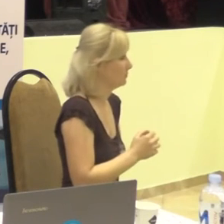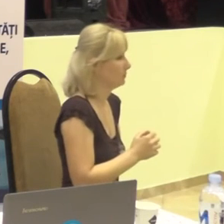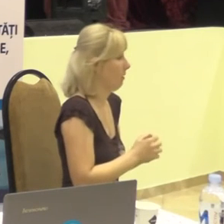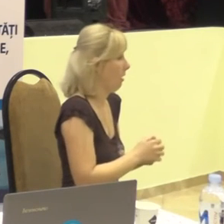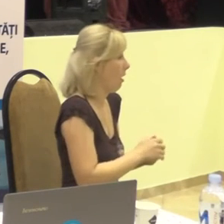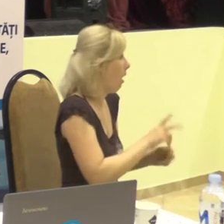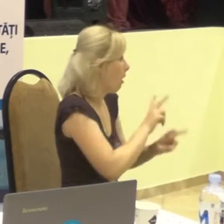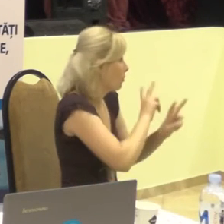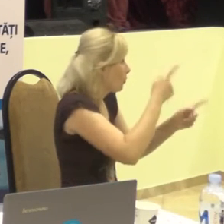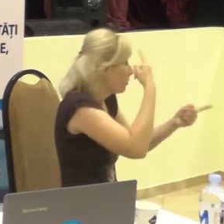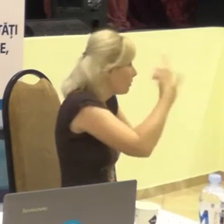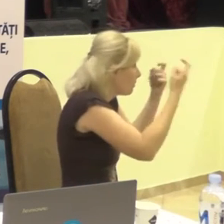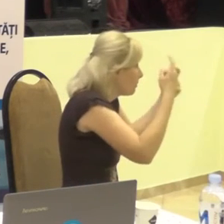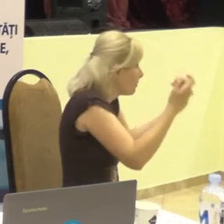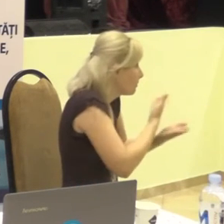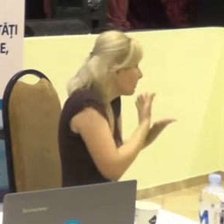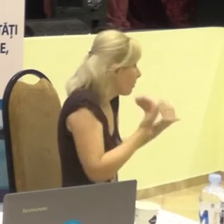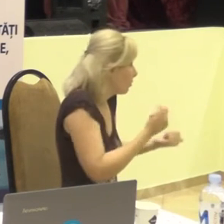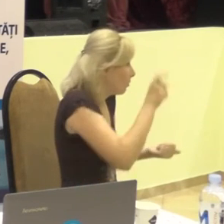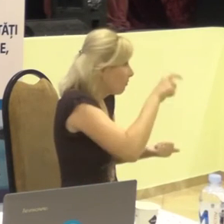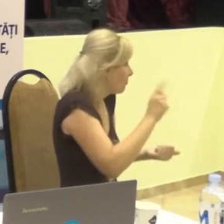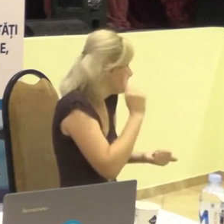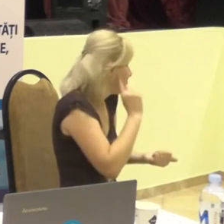nimeni nu le-a dat această informație.